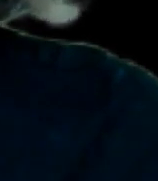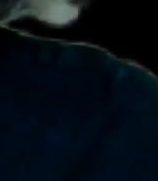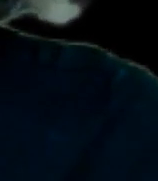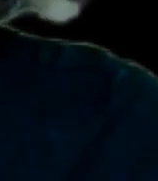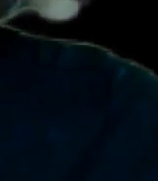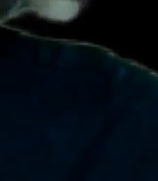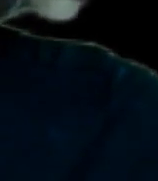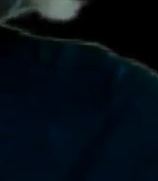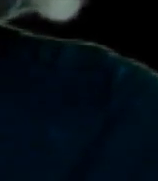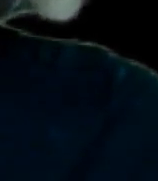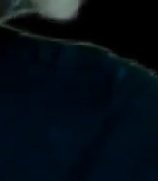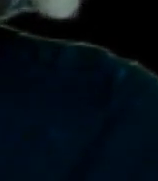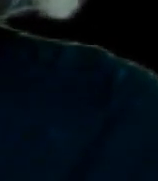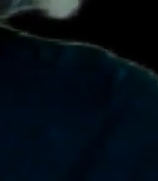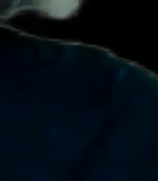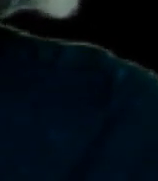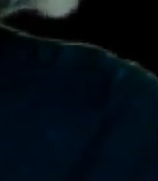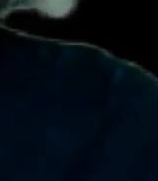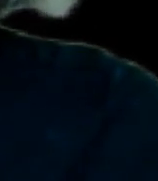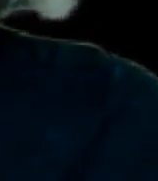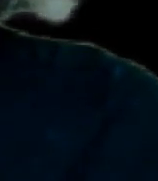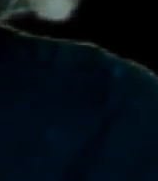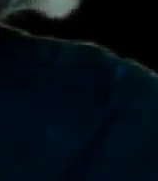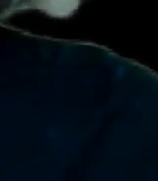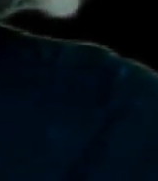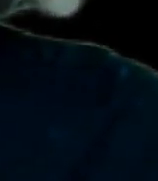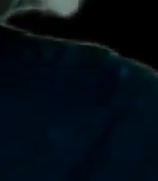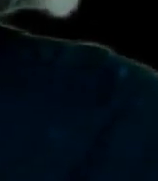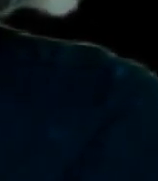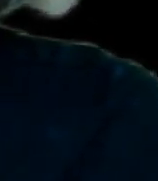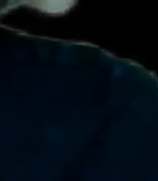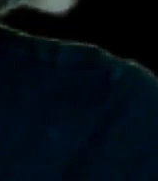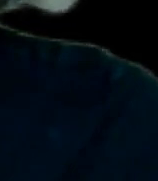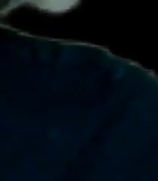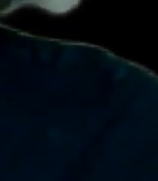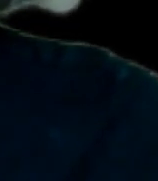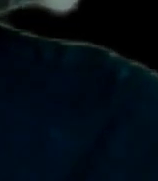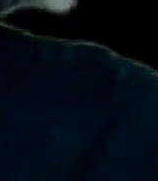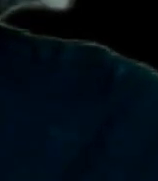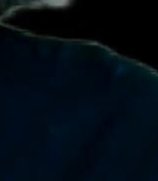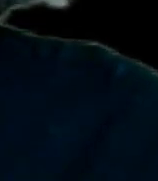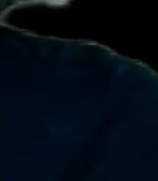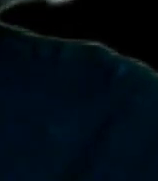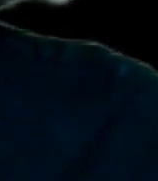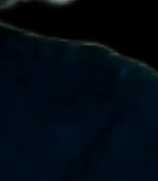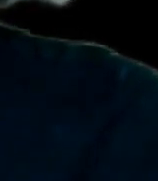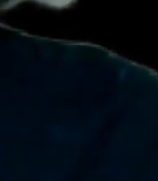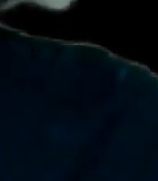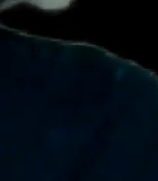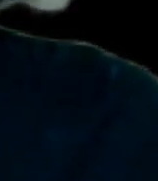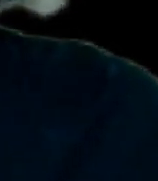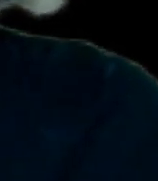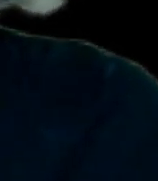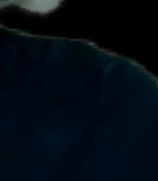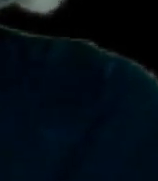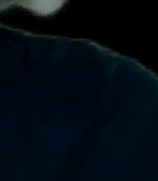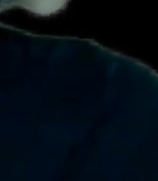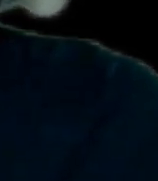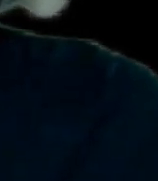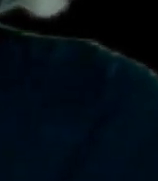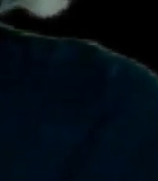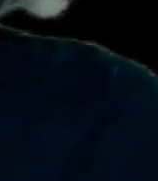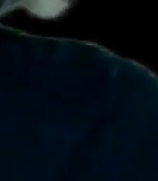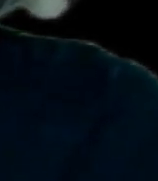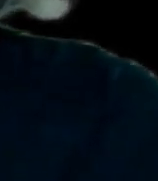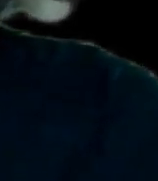que no nada más los pseudo periodistas tienen derecho a estar ahí Y yo te garantizo que mi caso